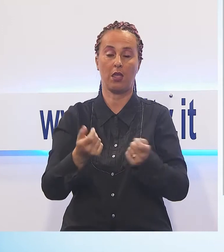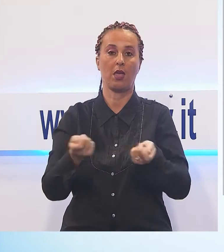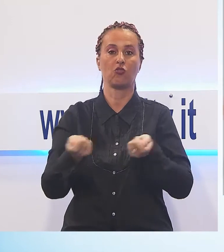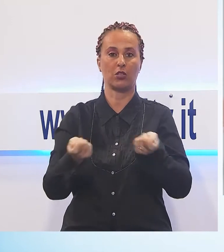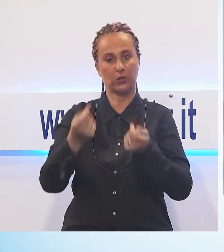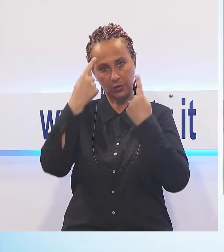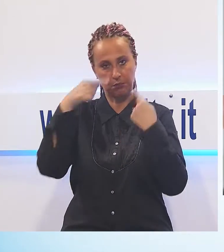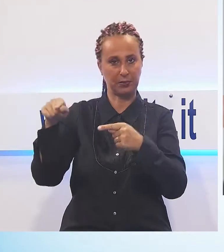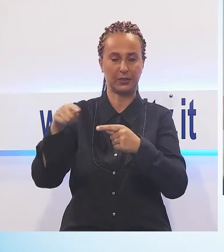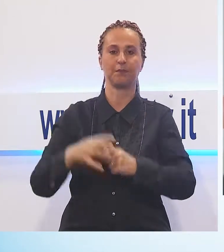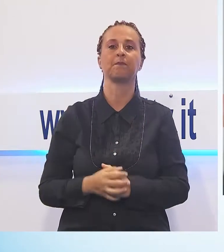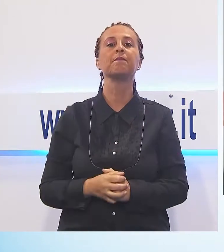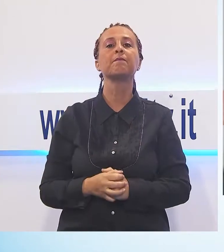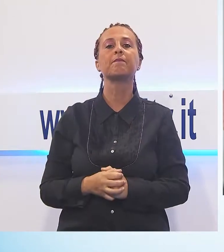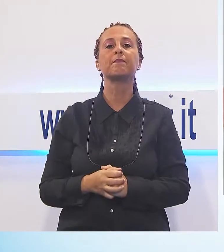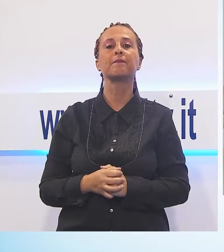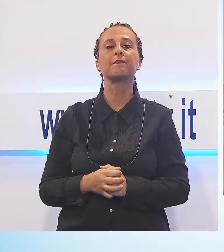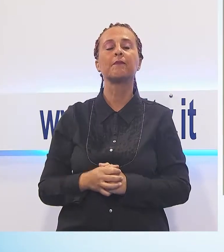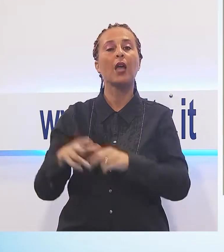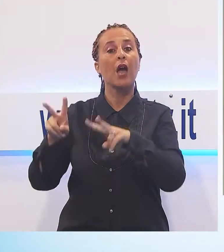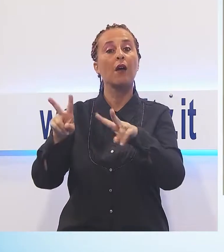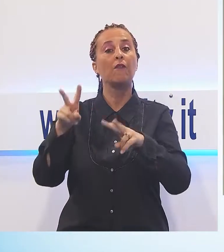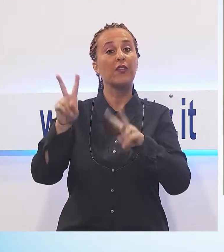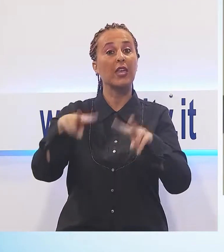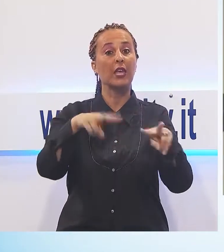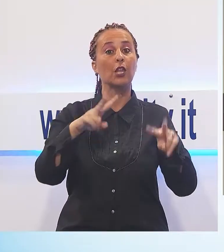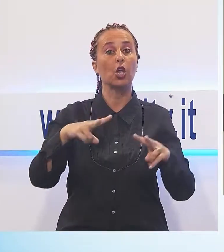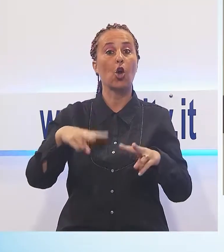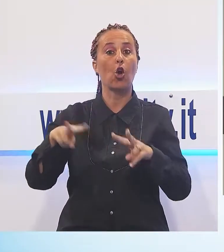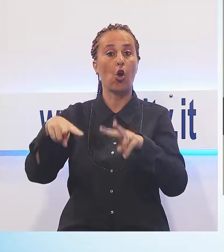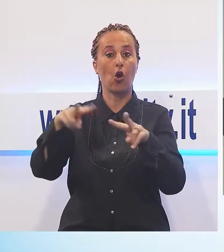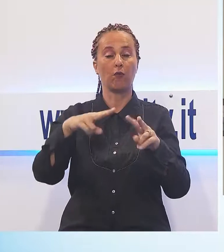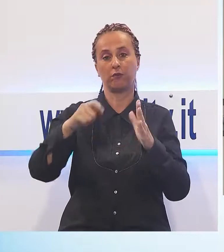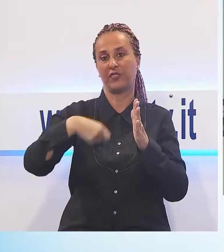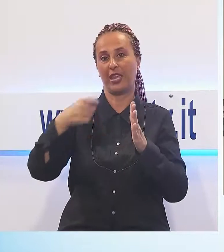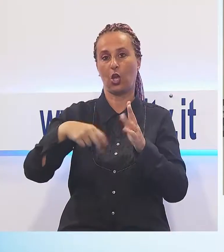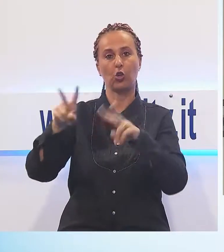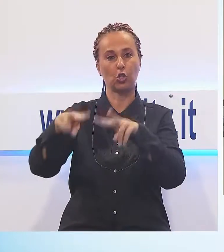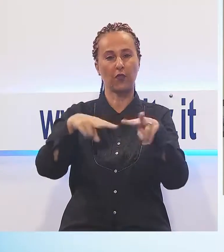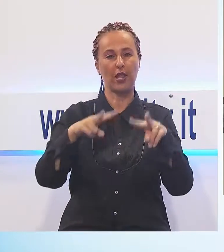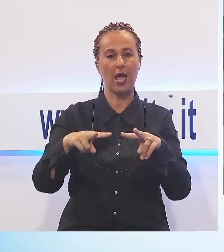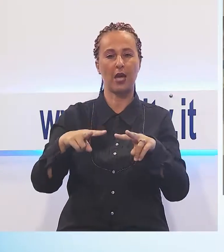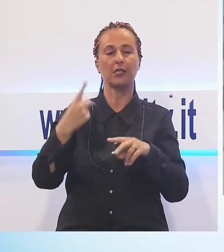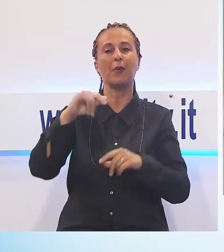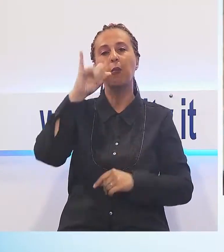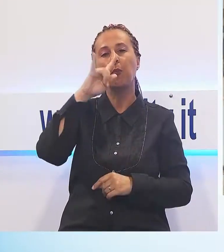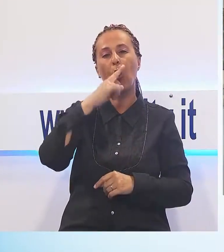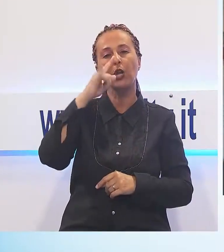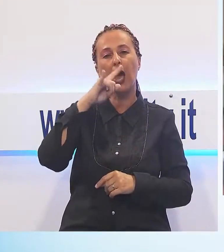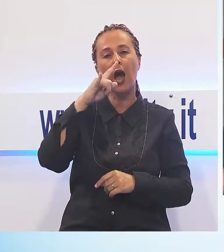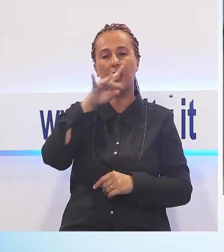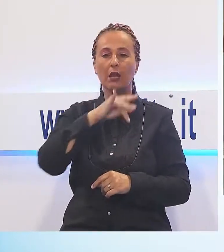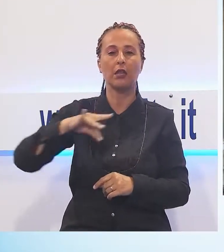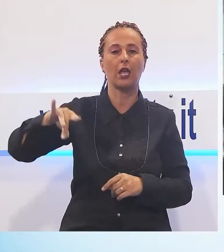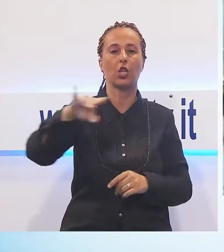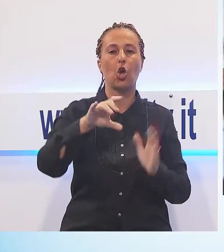Più video sorveglianza con le telecamere in HD, saranno 21 gli occhi elettronici che vigileranno sul territorio comunale di Porcari, strumenti